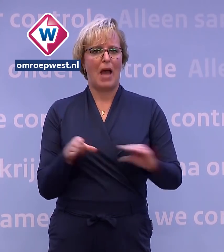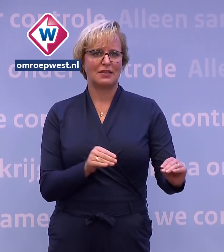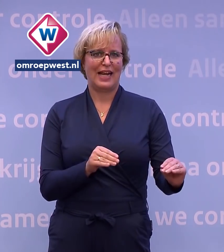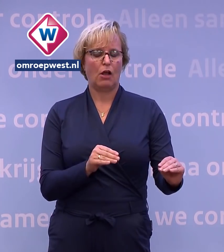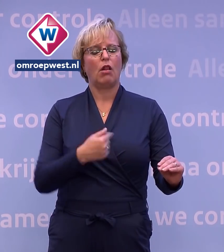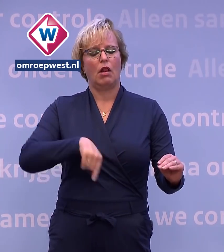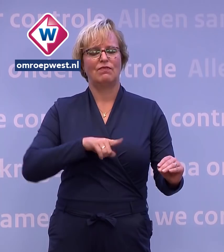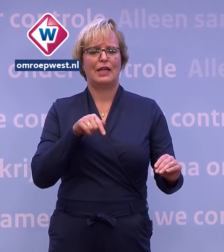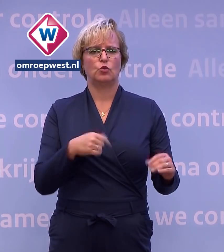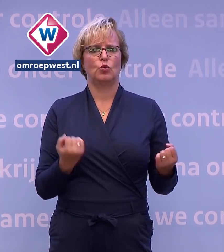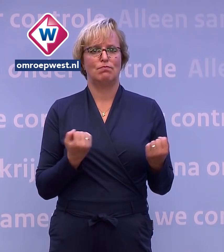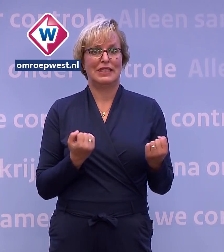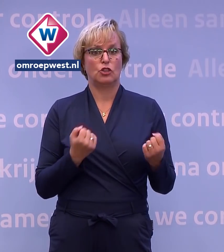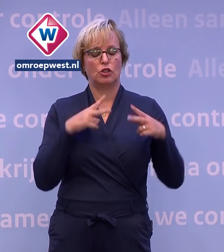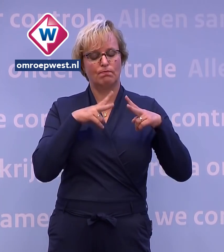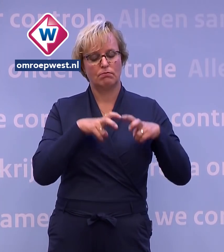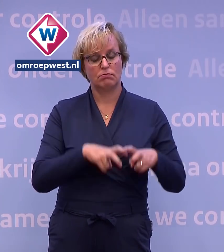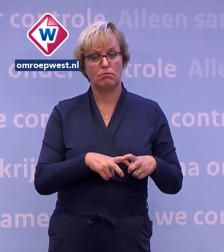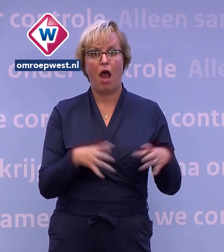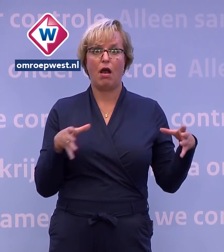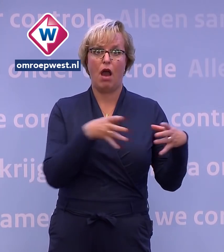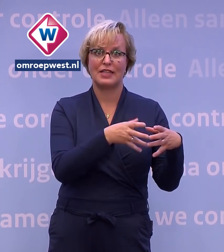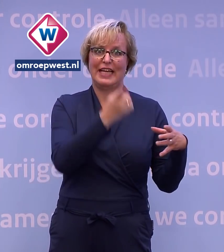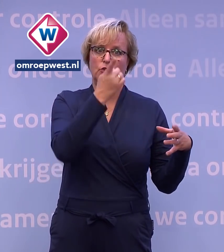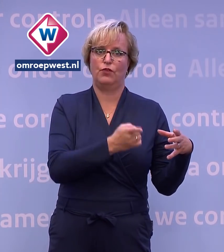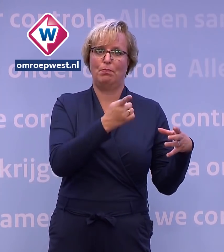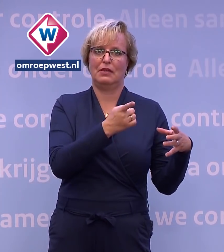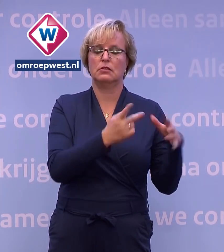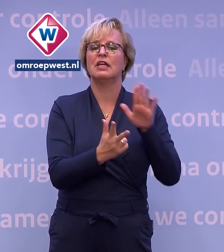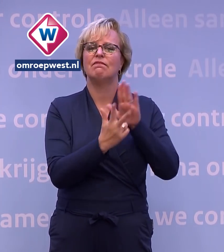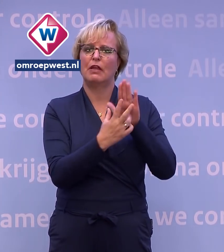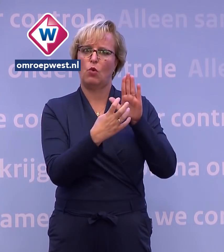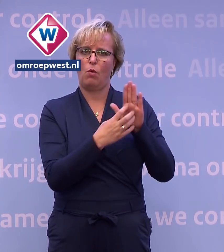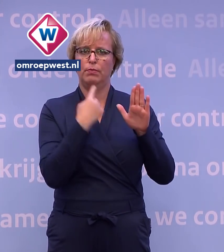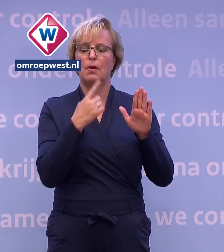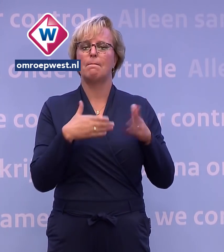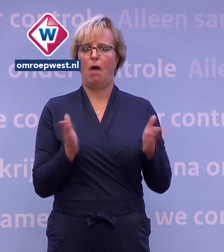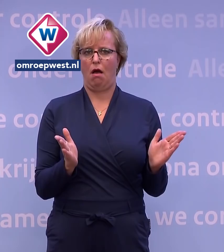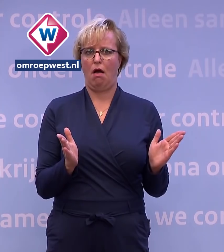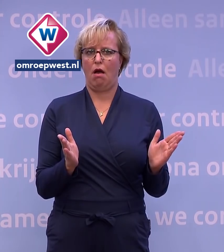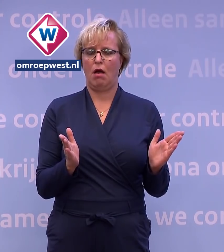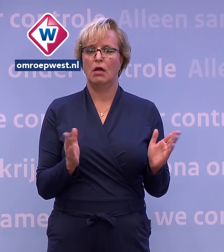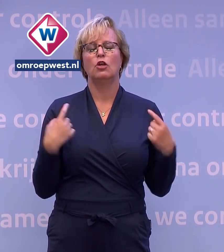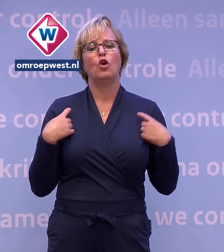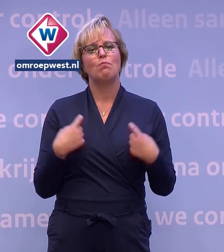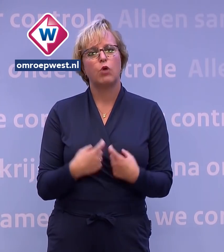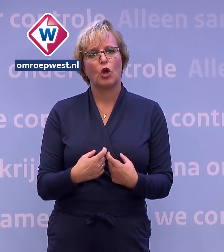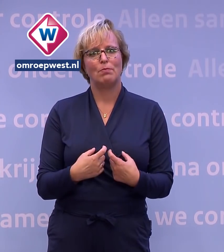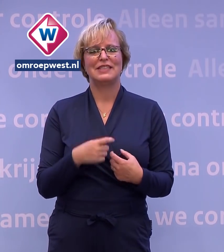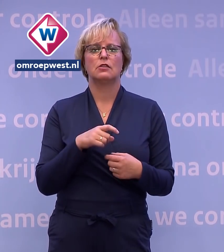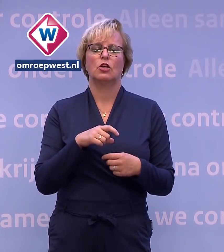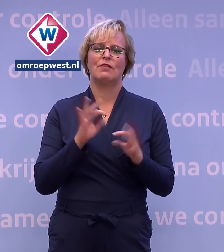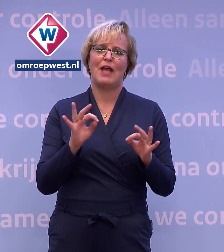onderzoeken we nu of we in zo'n geval quarantaine kunnen verplichten. De huidige wet maakt dat al mogelijk. En met de burgemeesters, met de